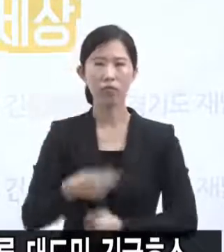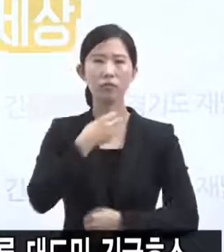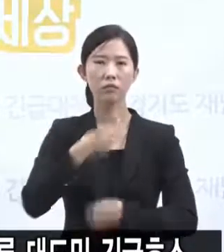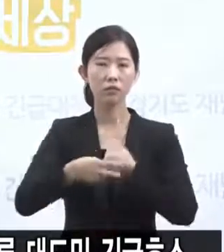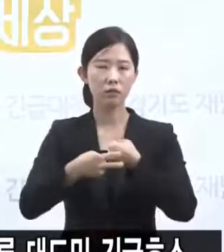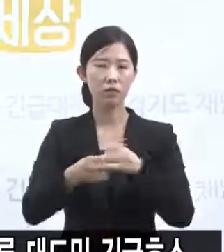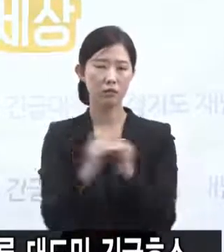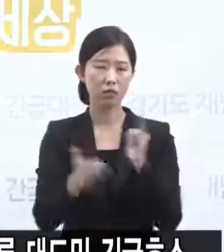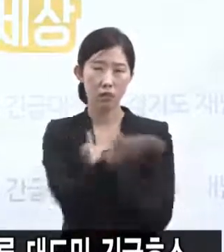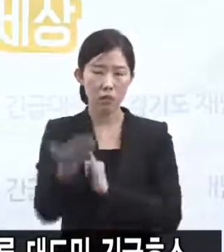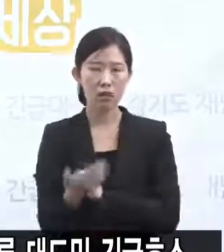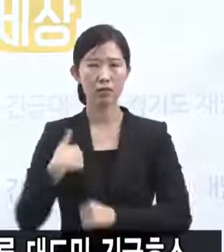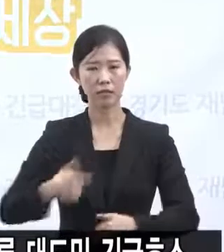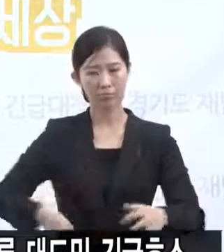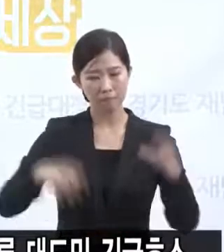말씀을 드립니다.